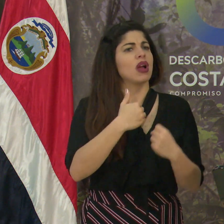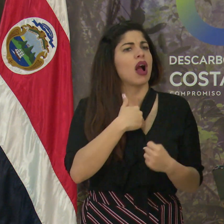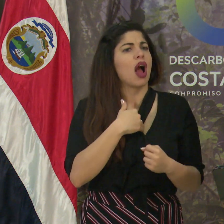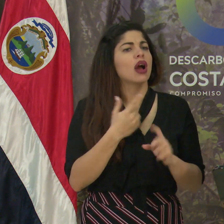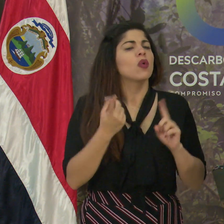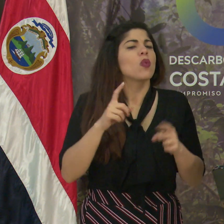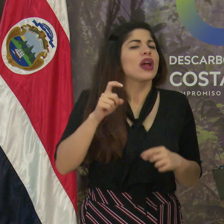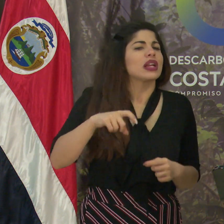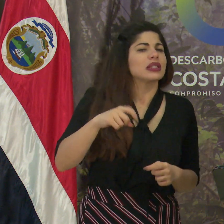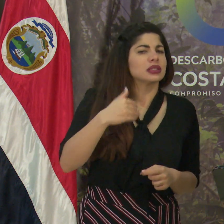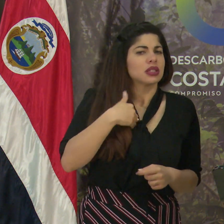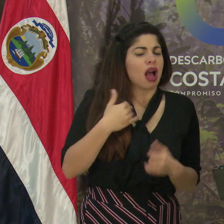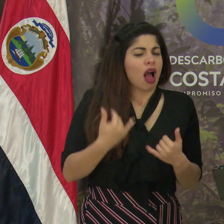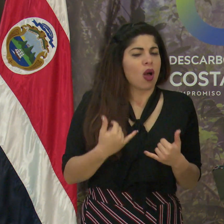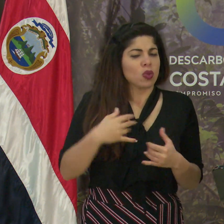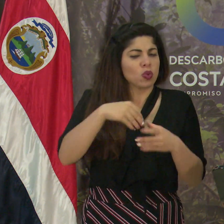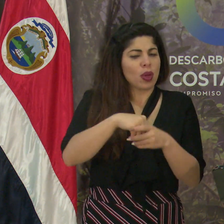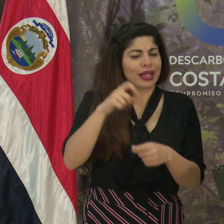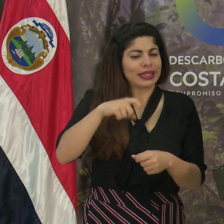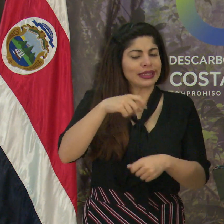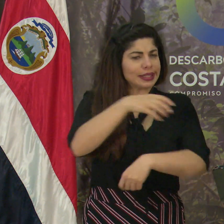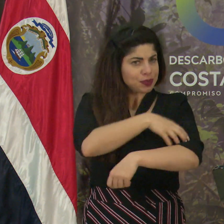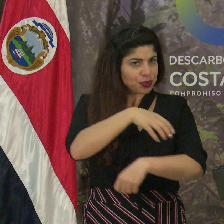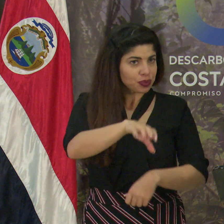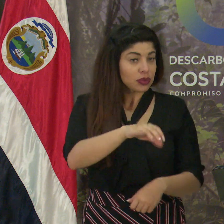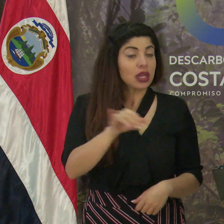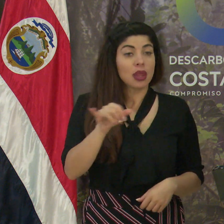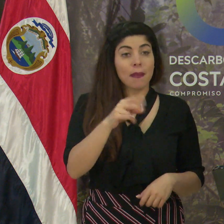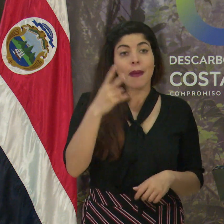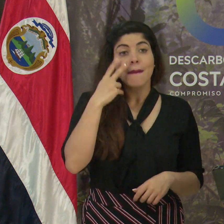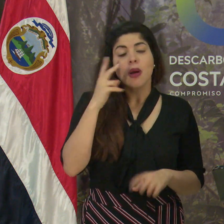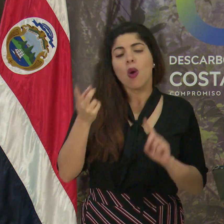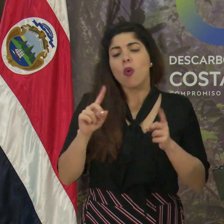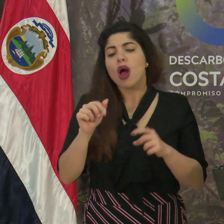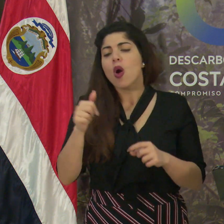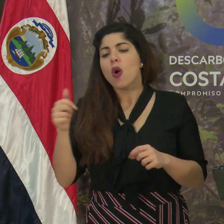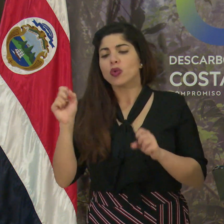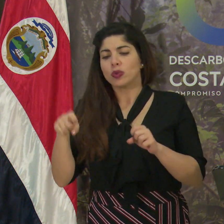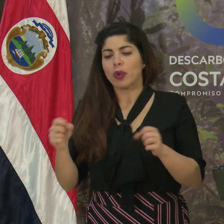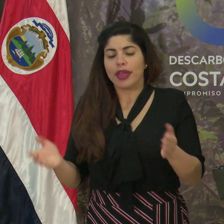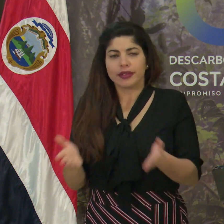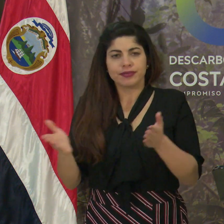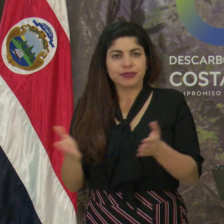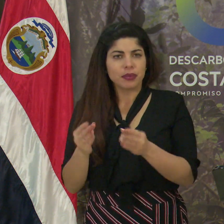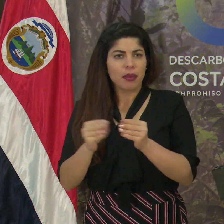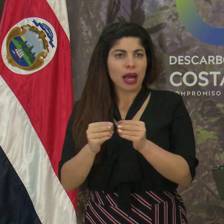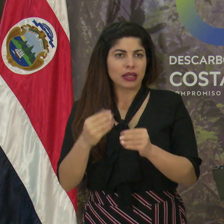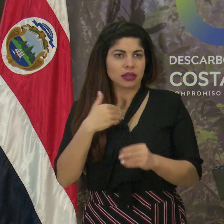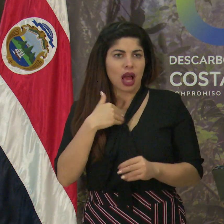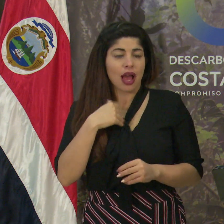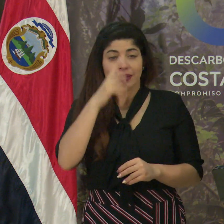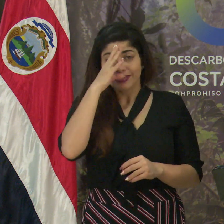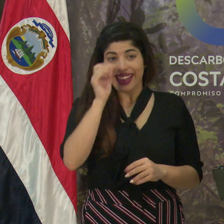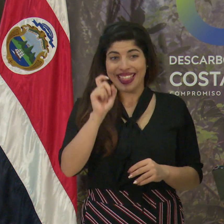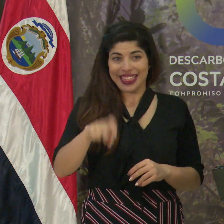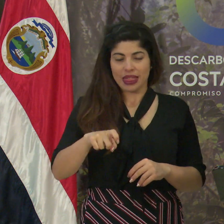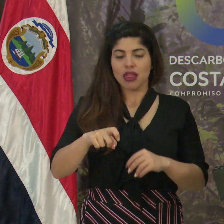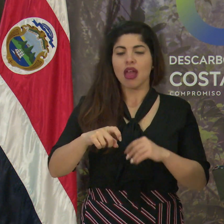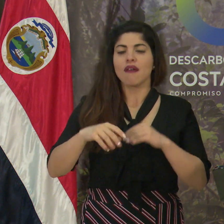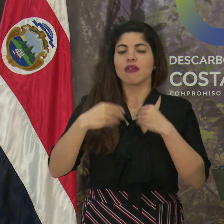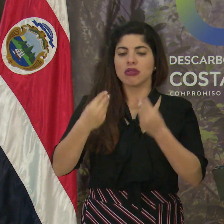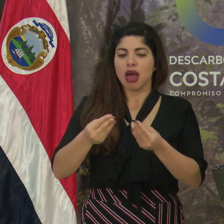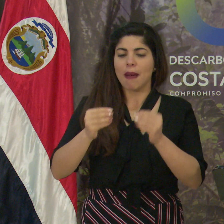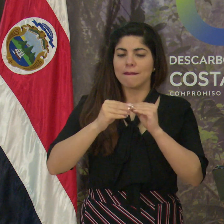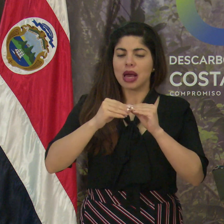qué necesidades hay para fortalecerlos y además ver qué otros potenciales hay. Creo que hay que estabilizar